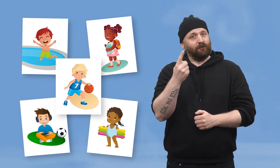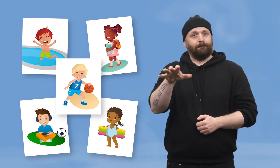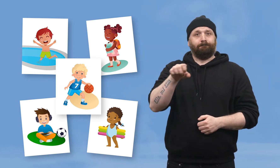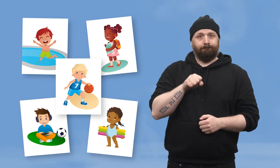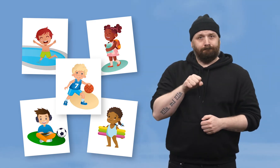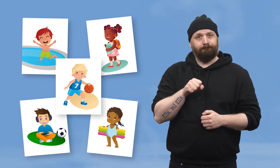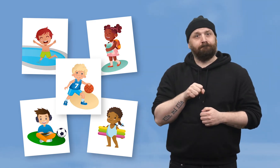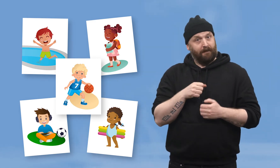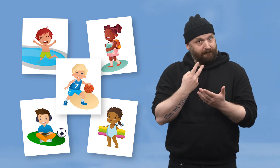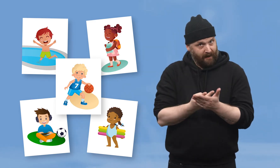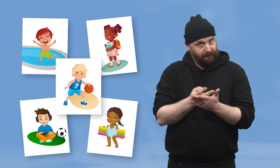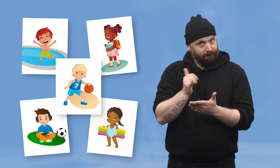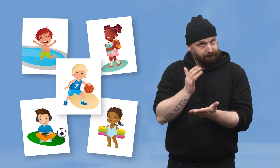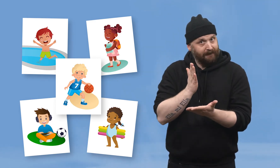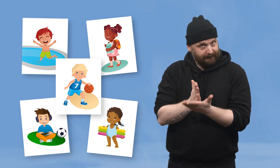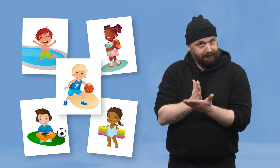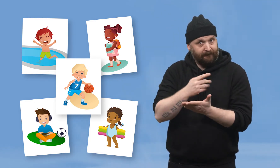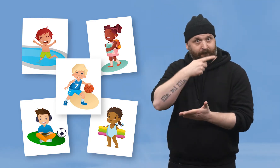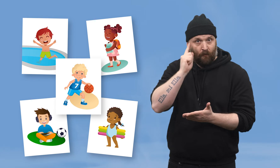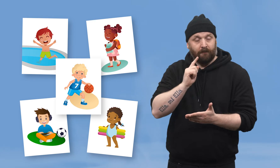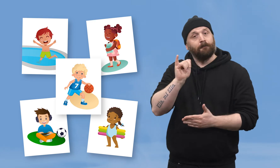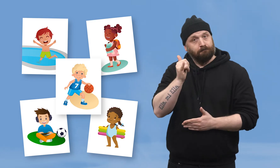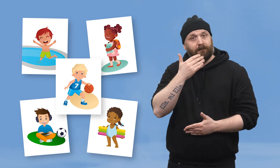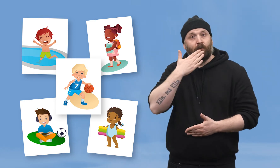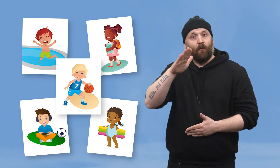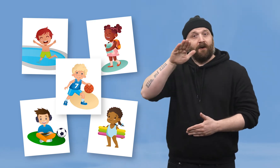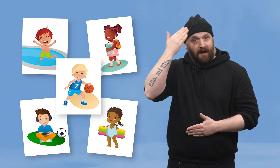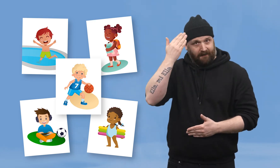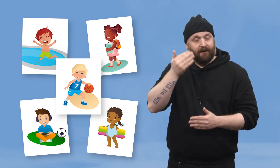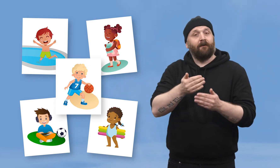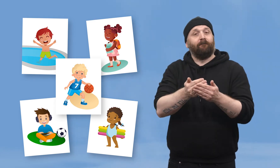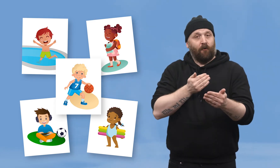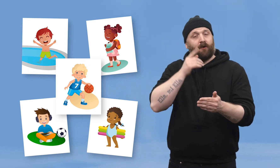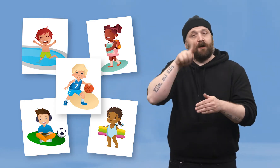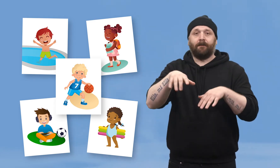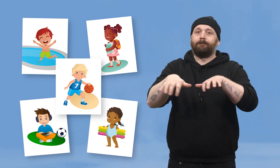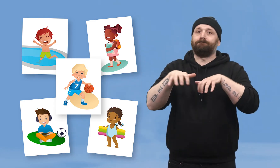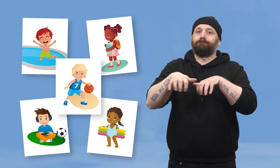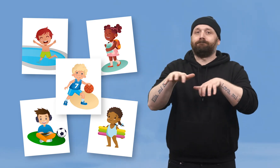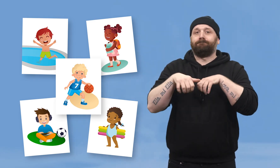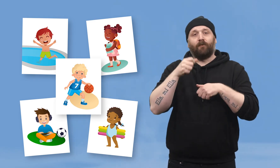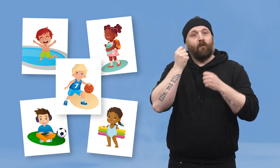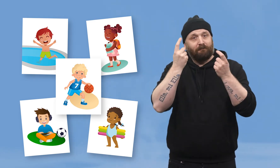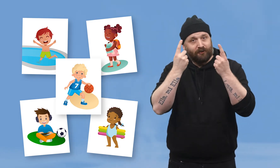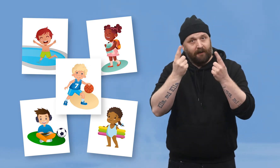og bekrefte at foreldrene har gitt samtykke før du samler inn opplysninger av noen under 16 år.